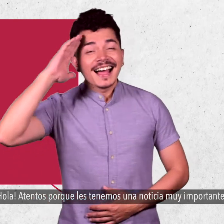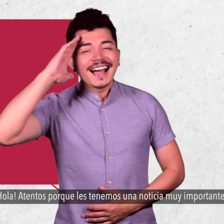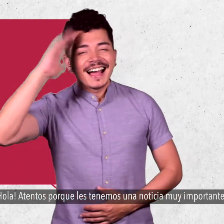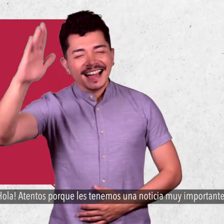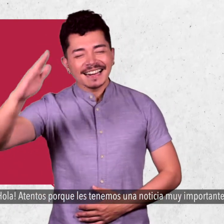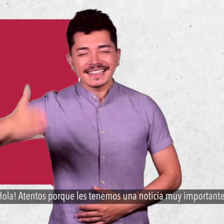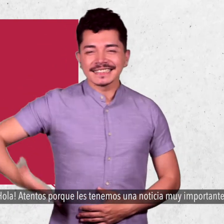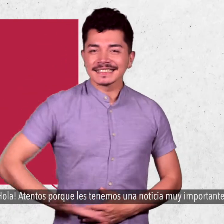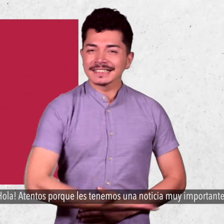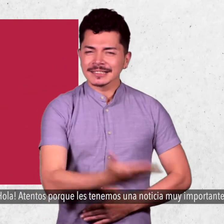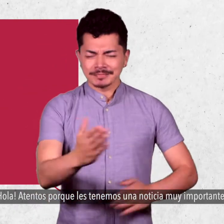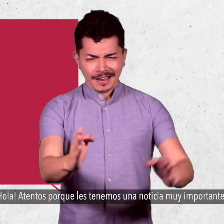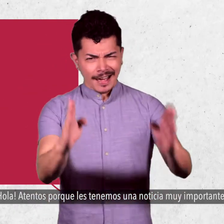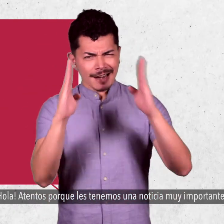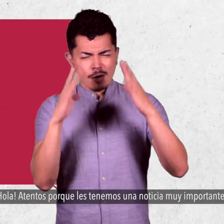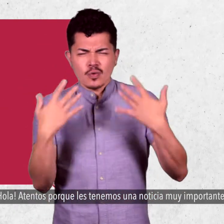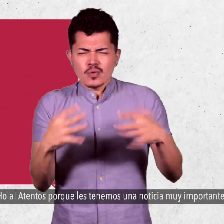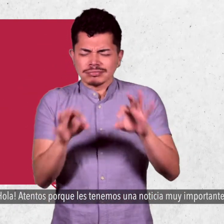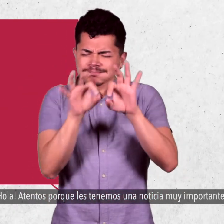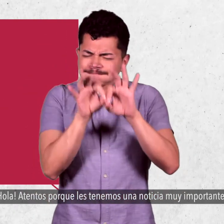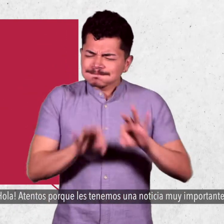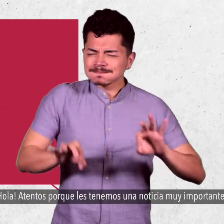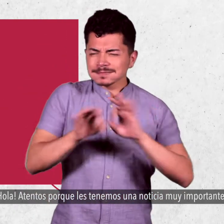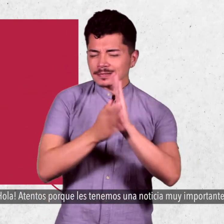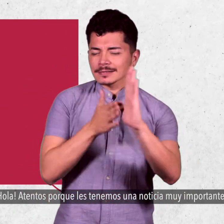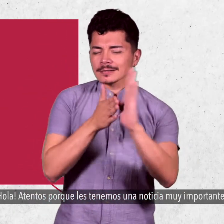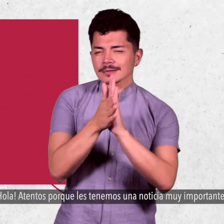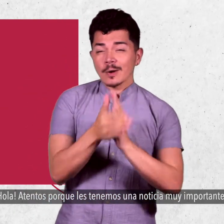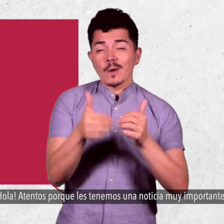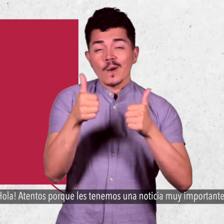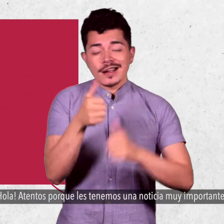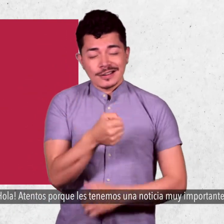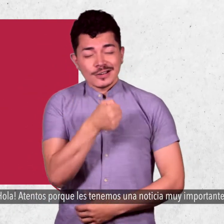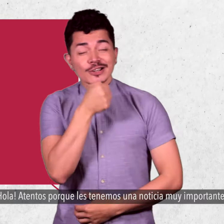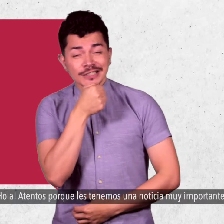Hola, atentos porque les tenemos una noticia muy importante.